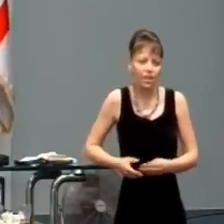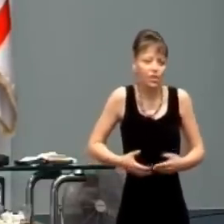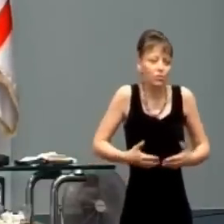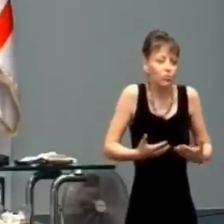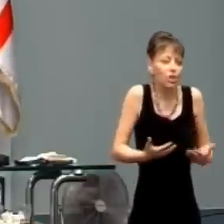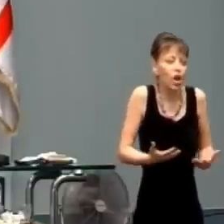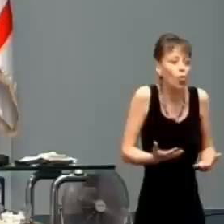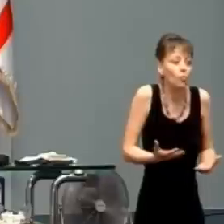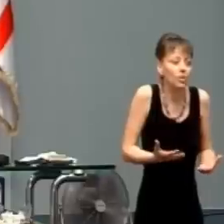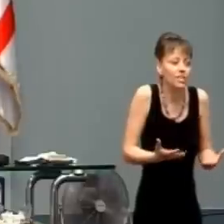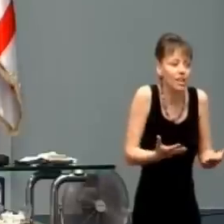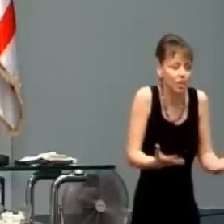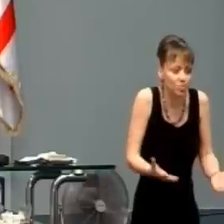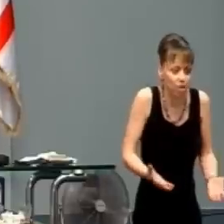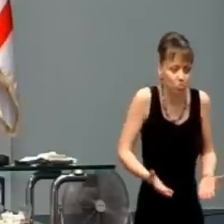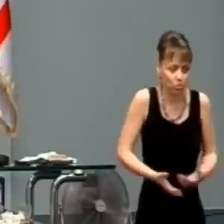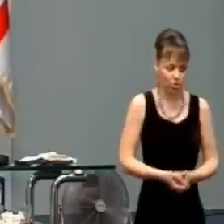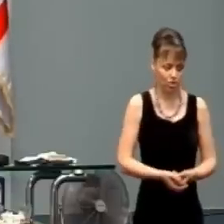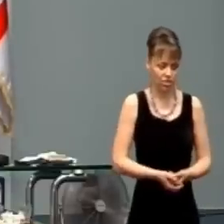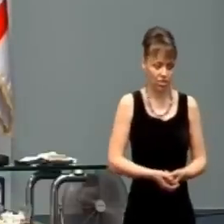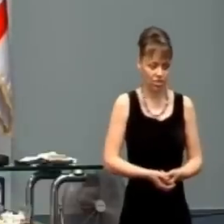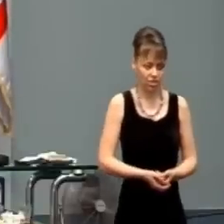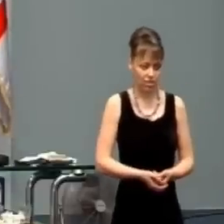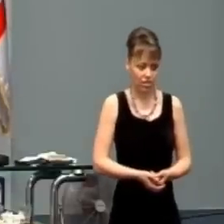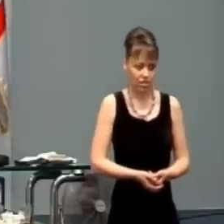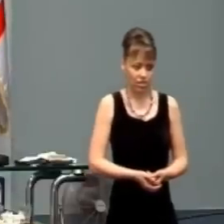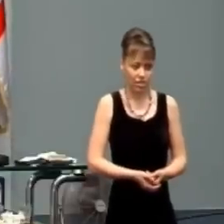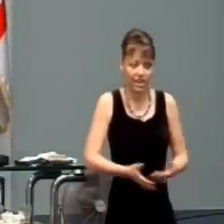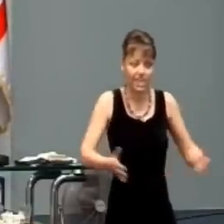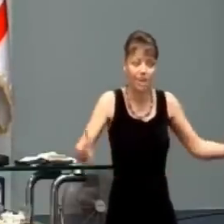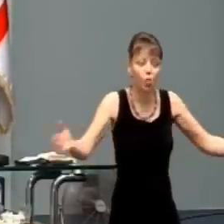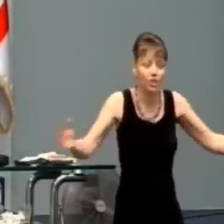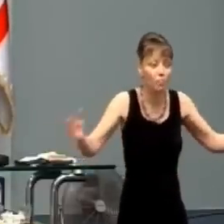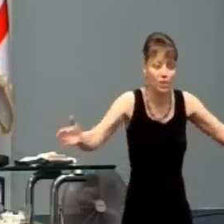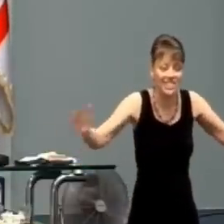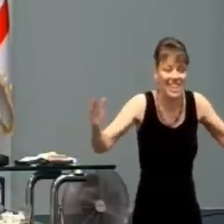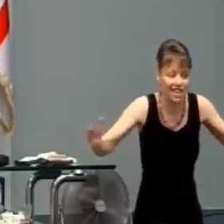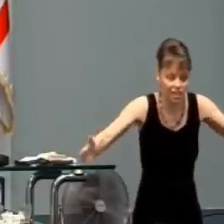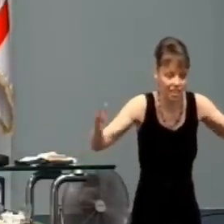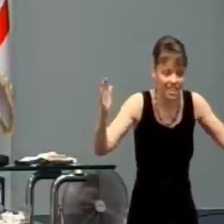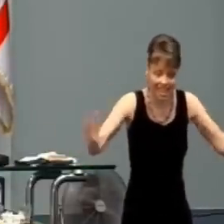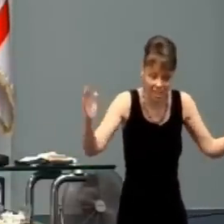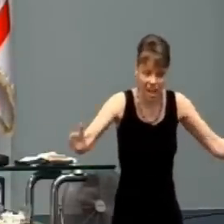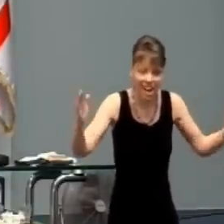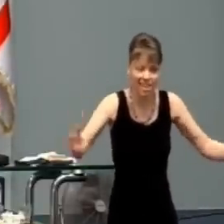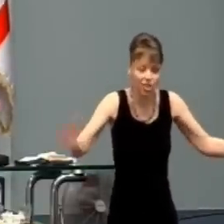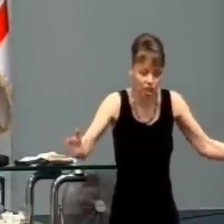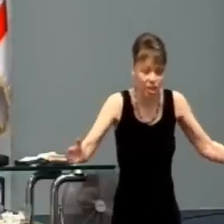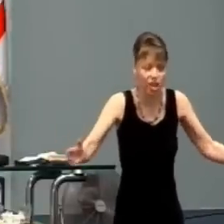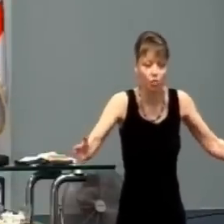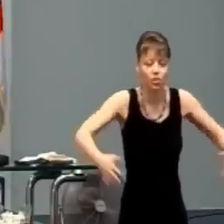Aký veľký potenciál má? Existujú tam nejaké obmedzenia?